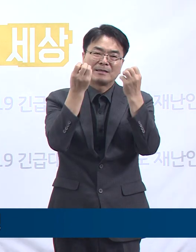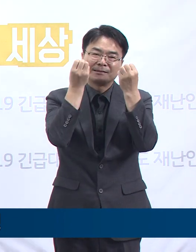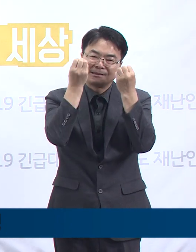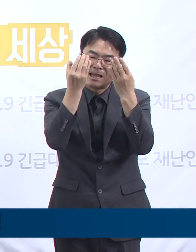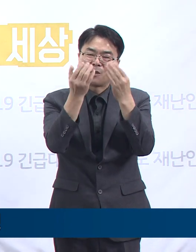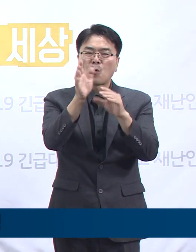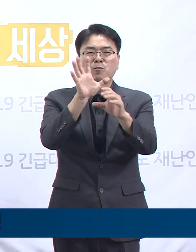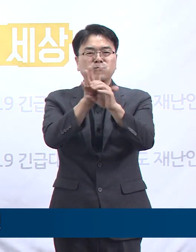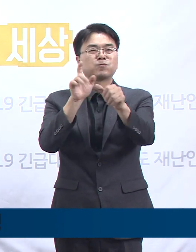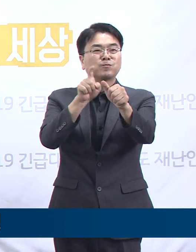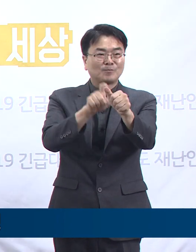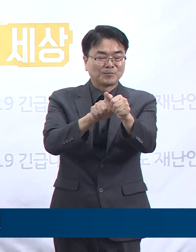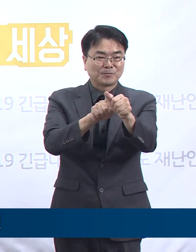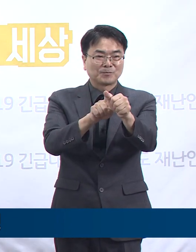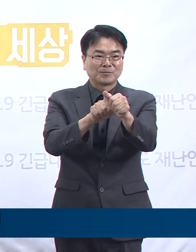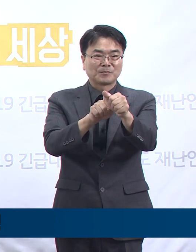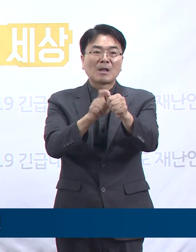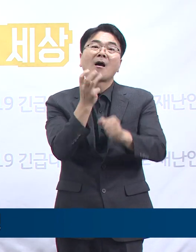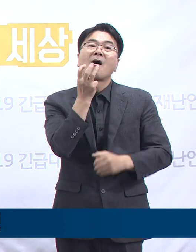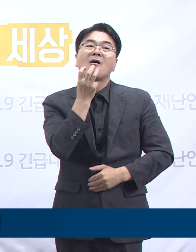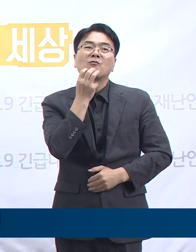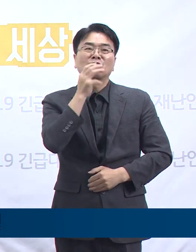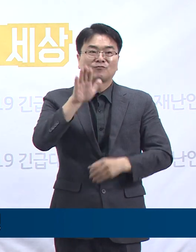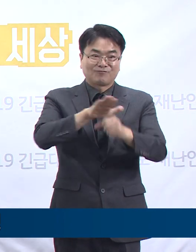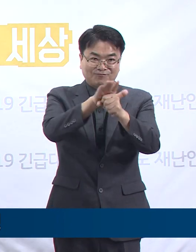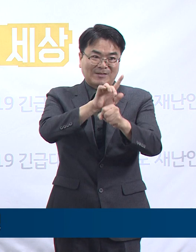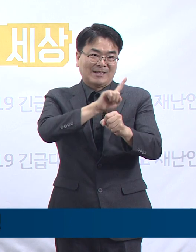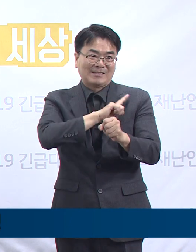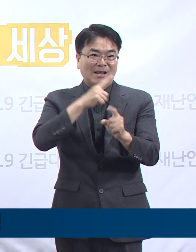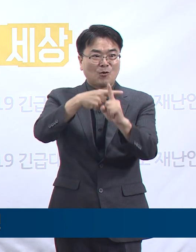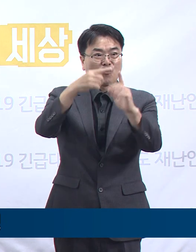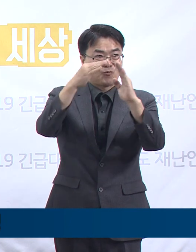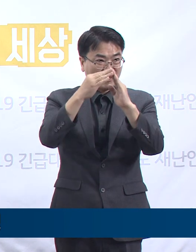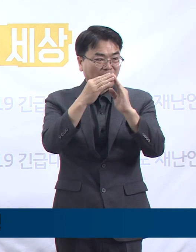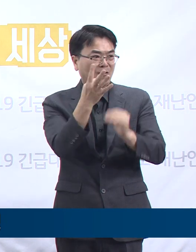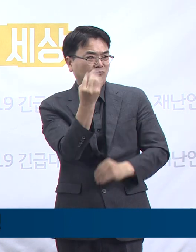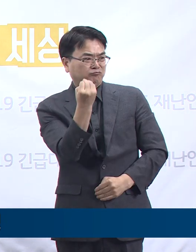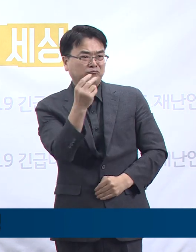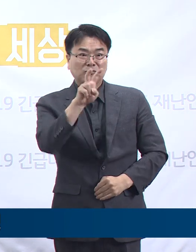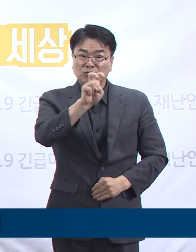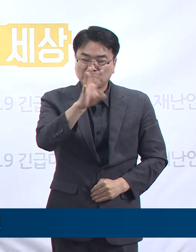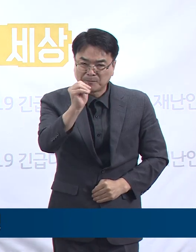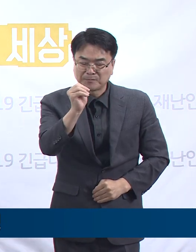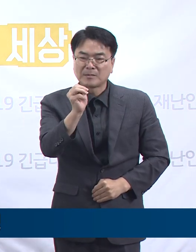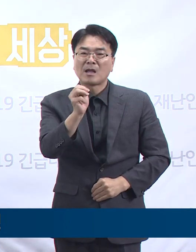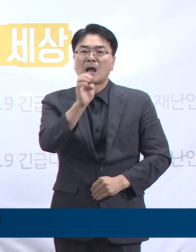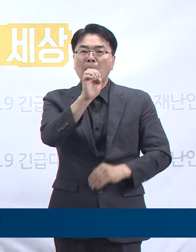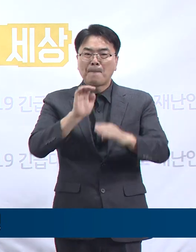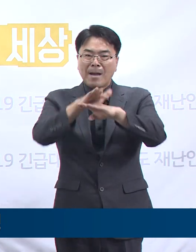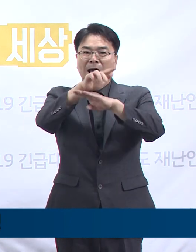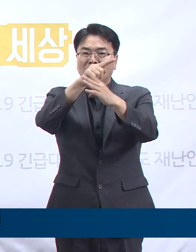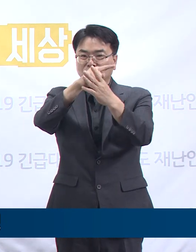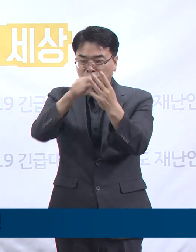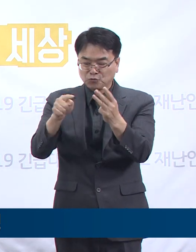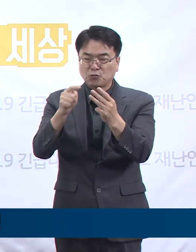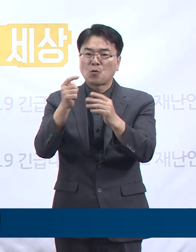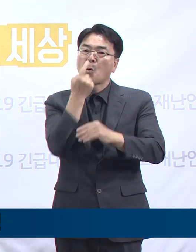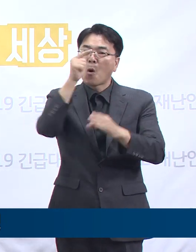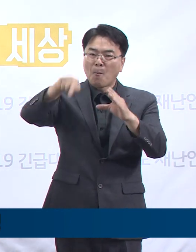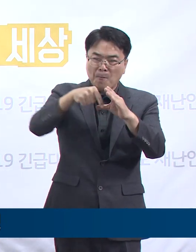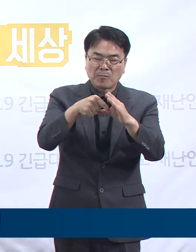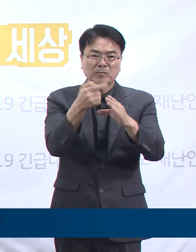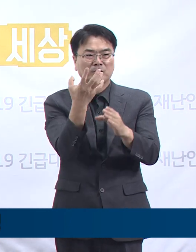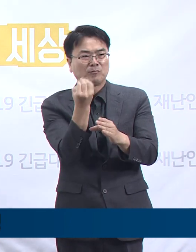성북구 사랑제일교회 관련돼서 24명, 파주 스타벅스 관련 7명, 강남